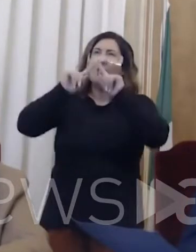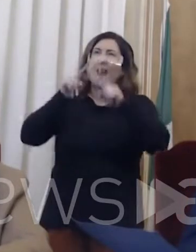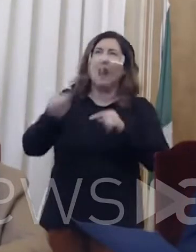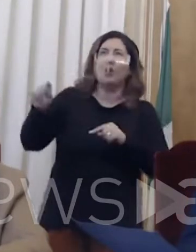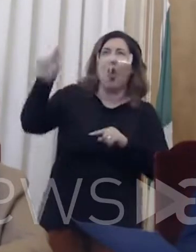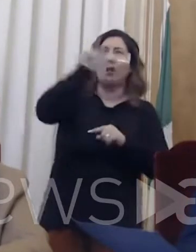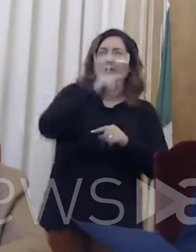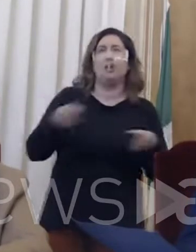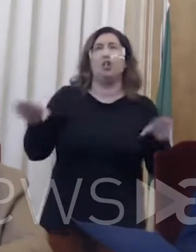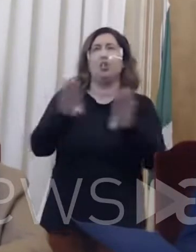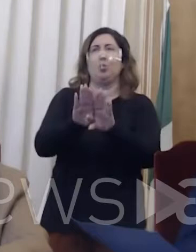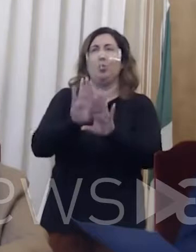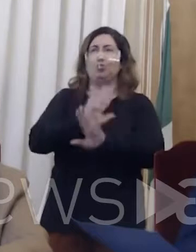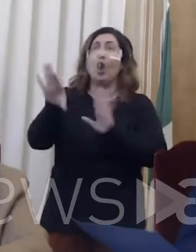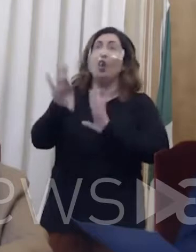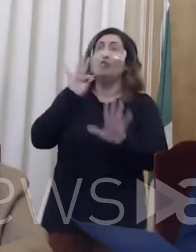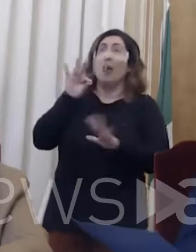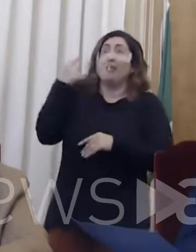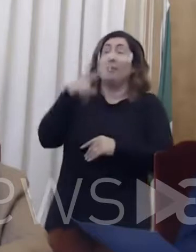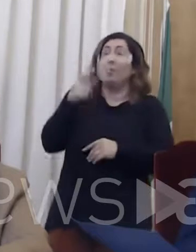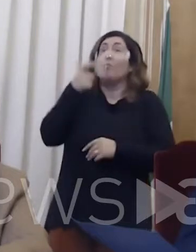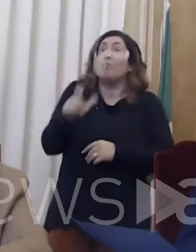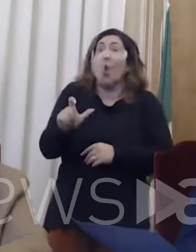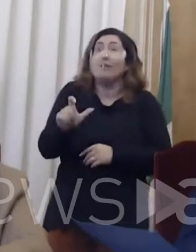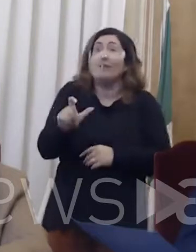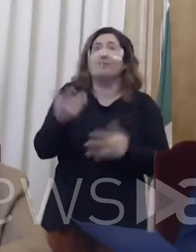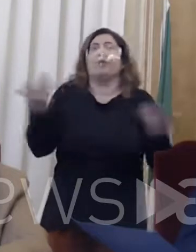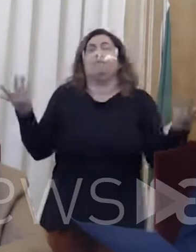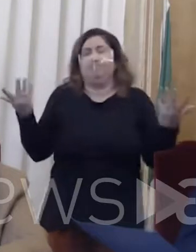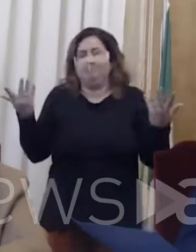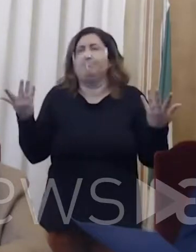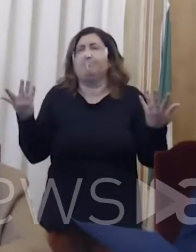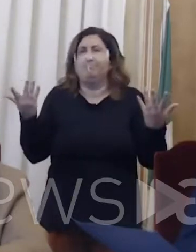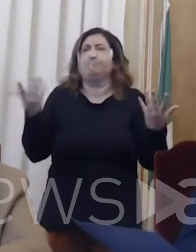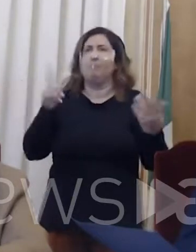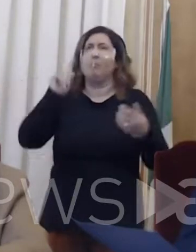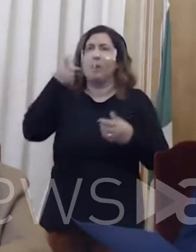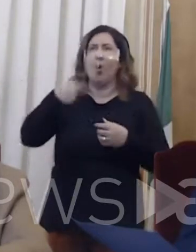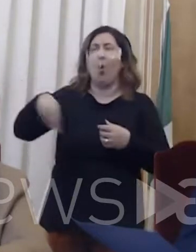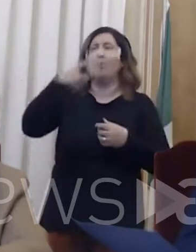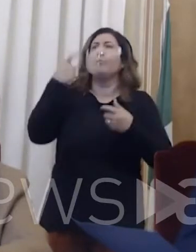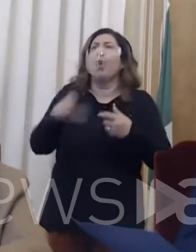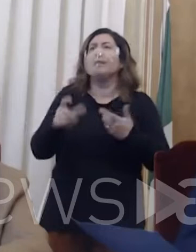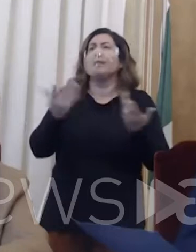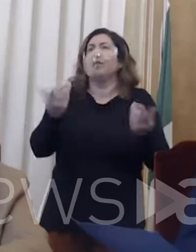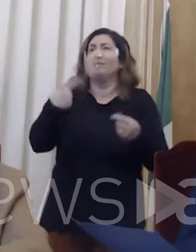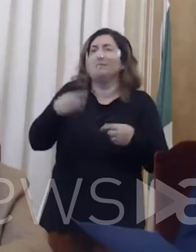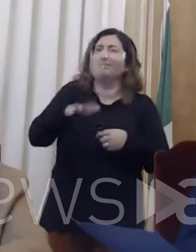chiuso. Questa scelta è una scelta dettata un po' dalla volontà perché questi sono luoghi di